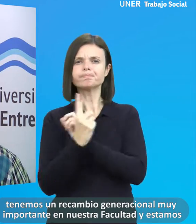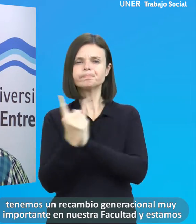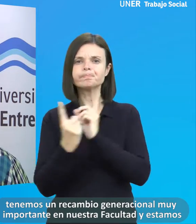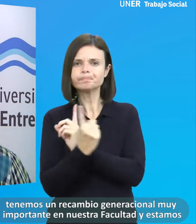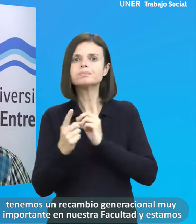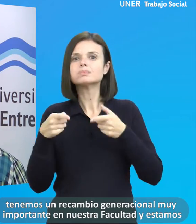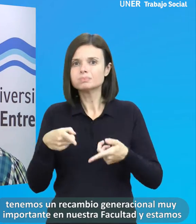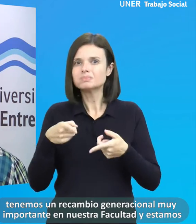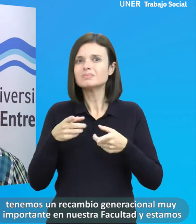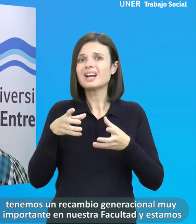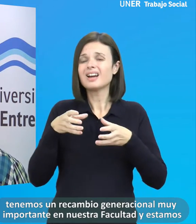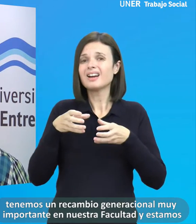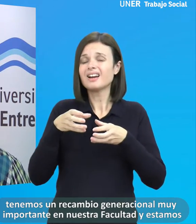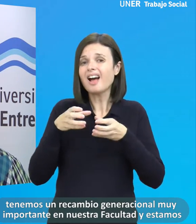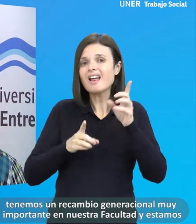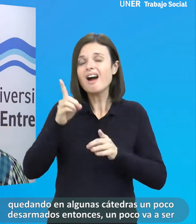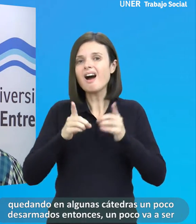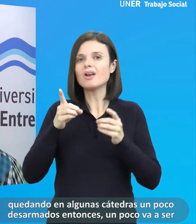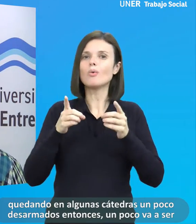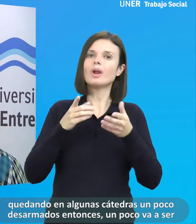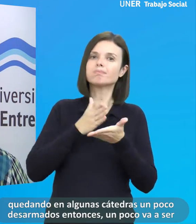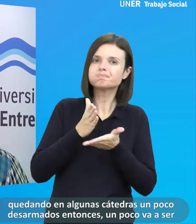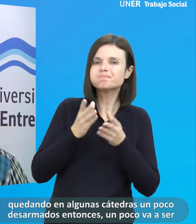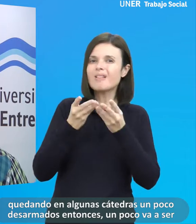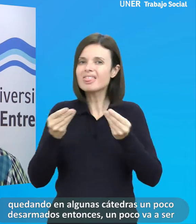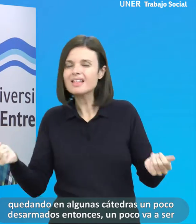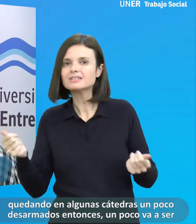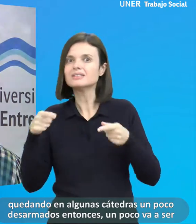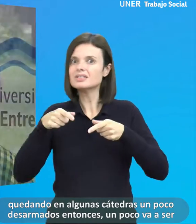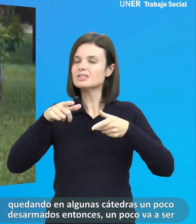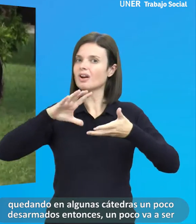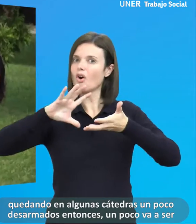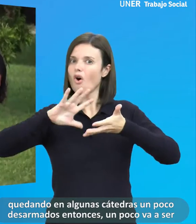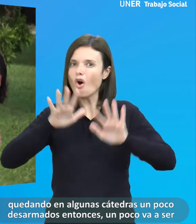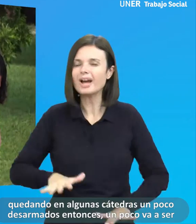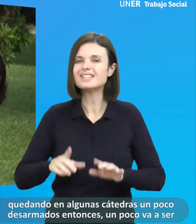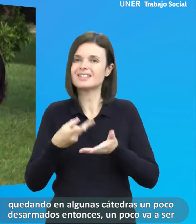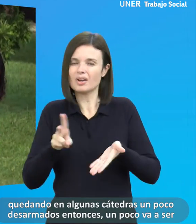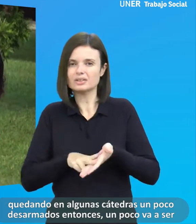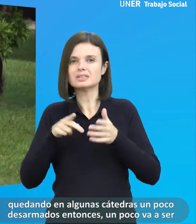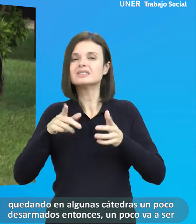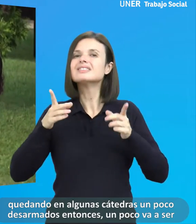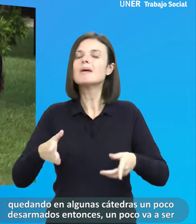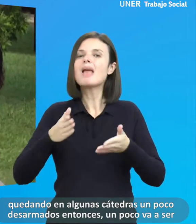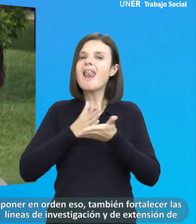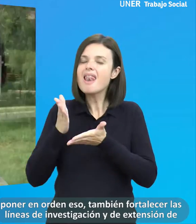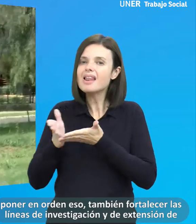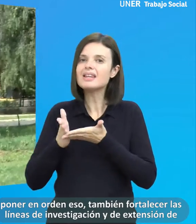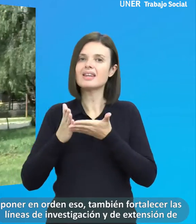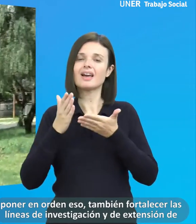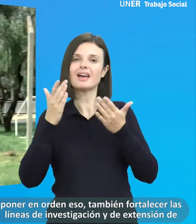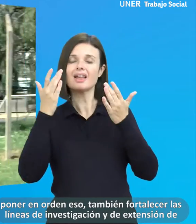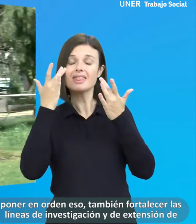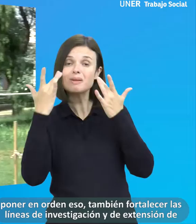y estamos quedando en algunas cátedras un poco desarmadas, entonces un poco va ser poner en orden eso, también fortalecer las líneas de